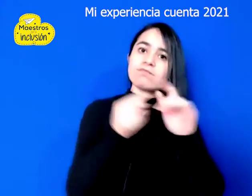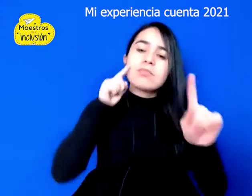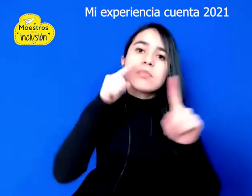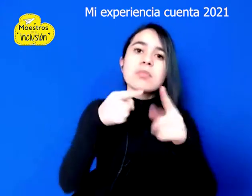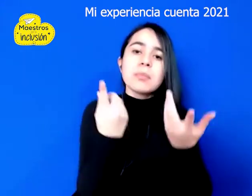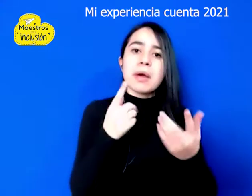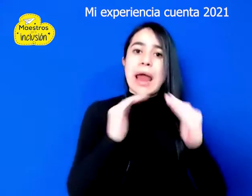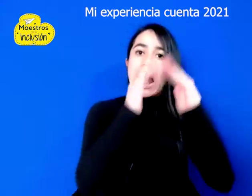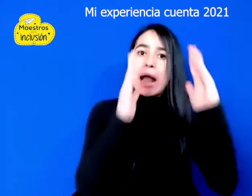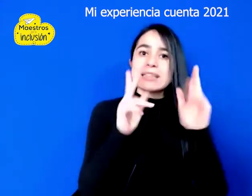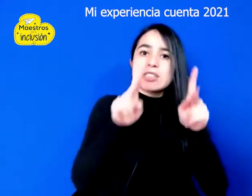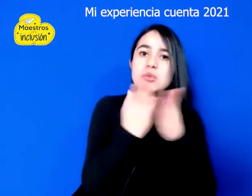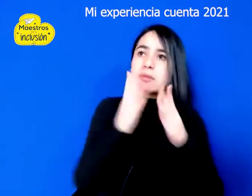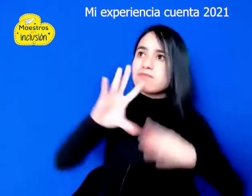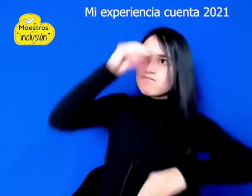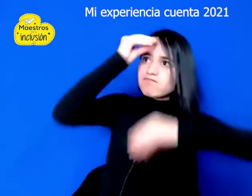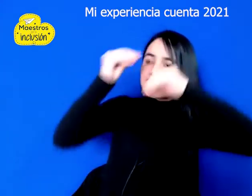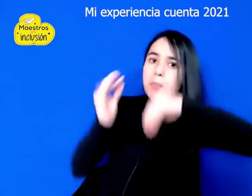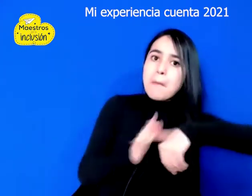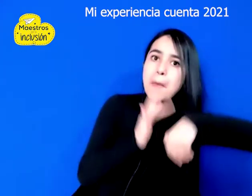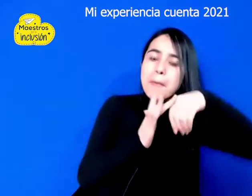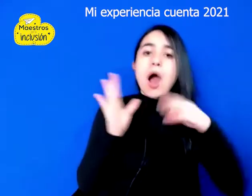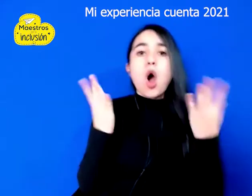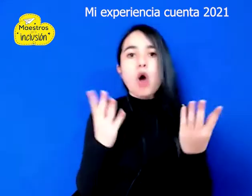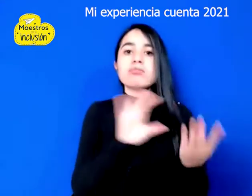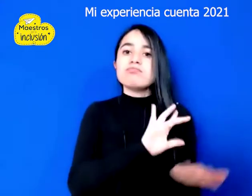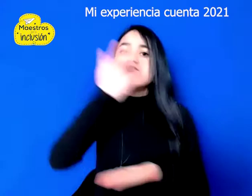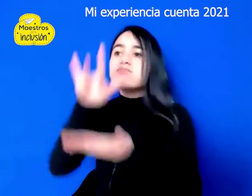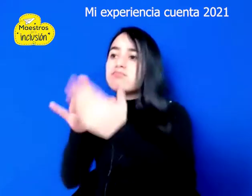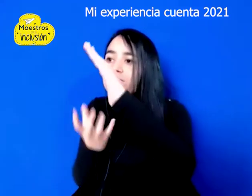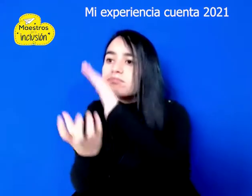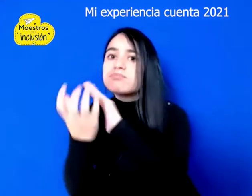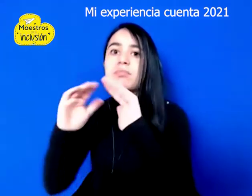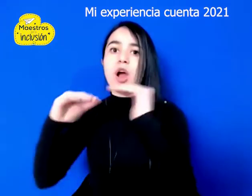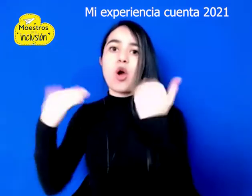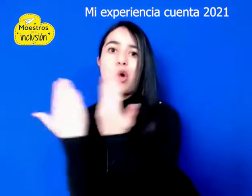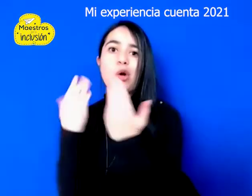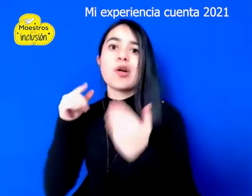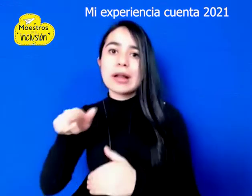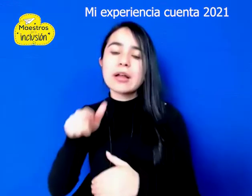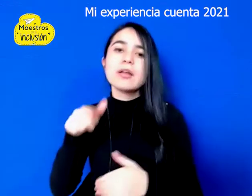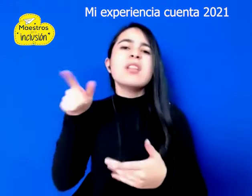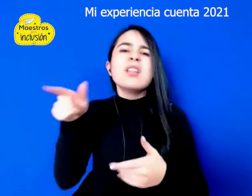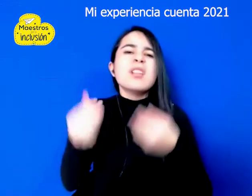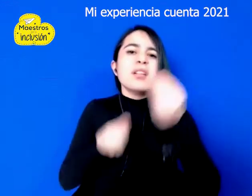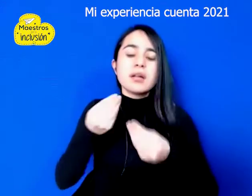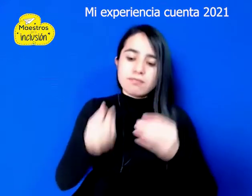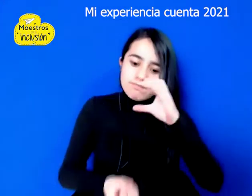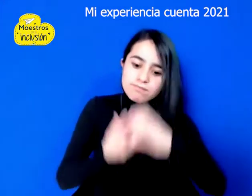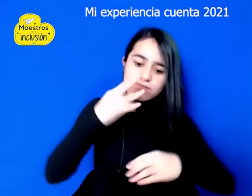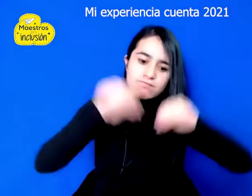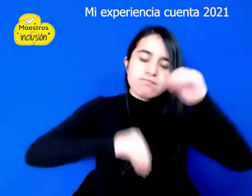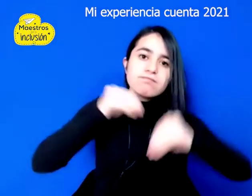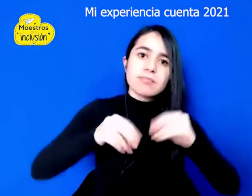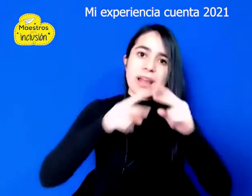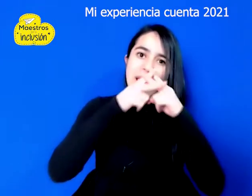aprendizaje desde casa y el retorno a la escuela. Creando estrategias, herramientas y recursos